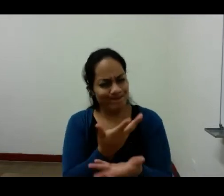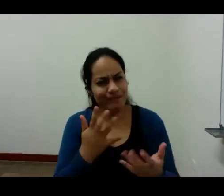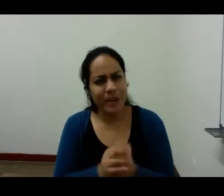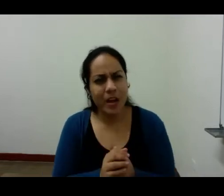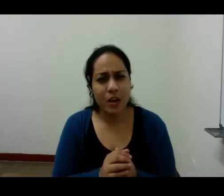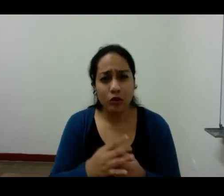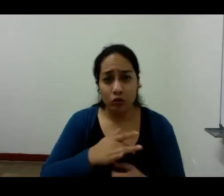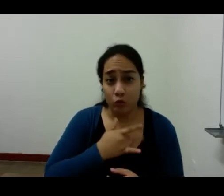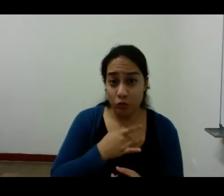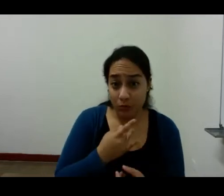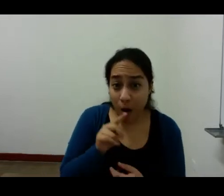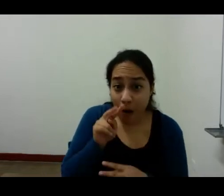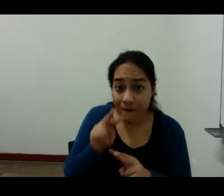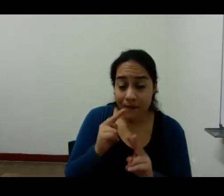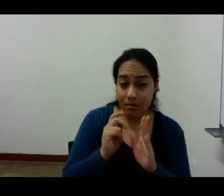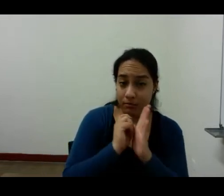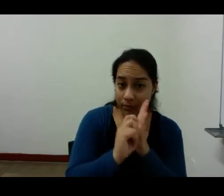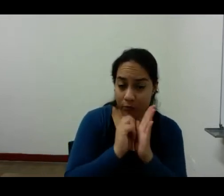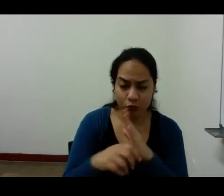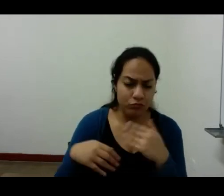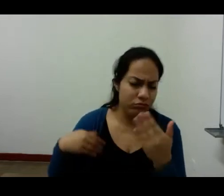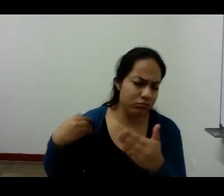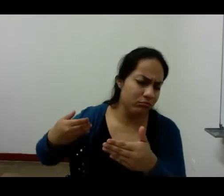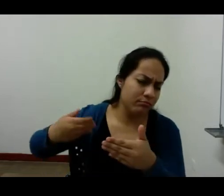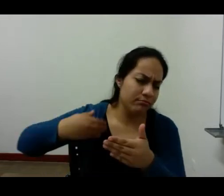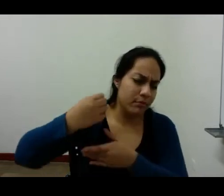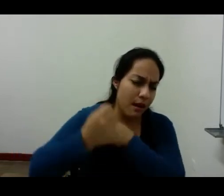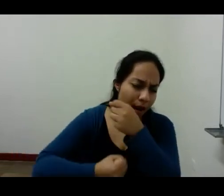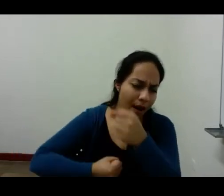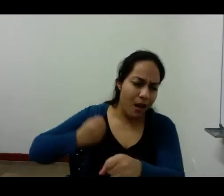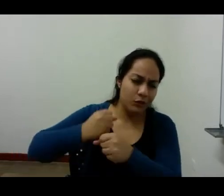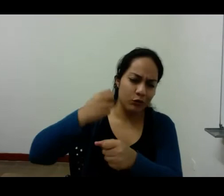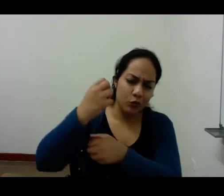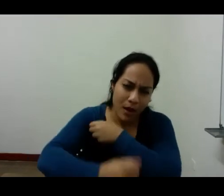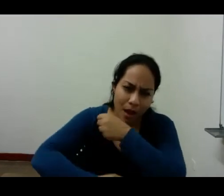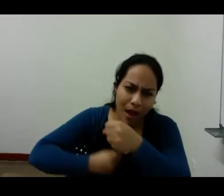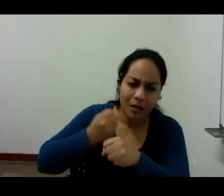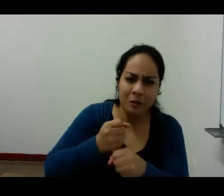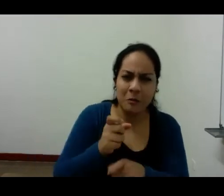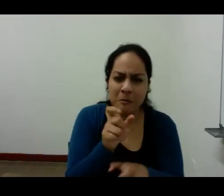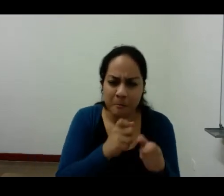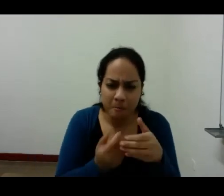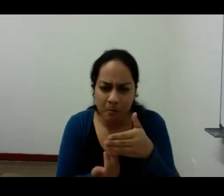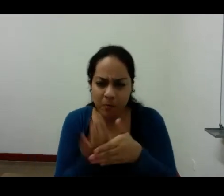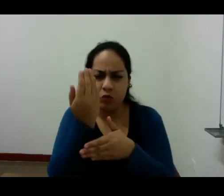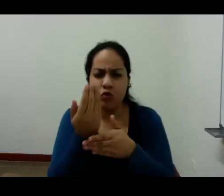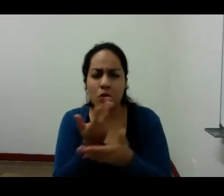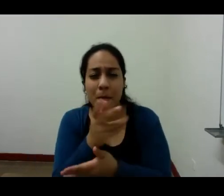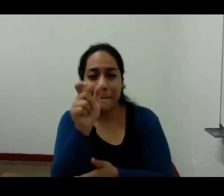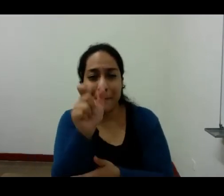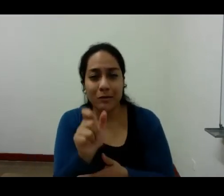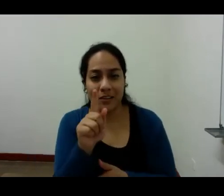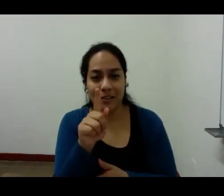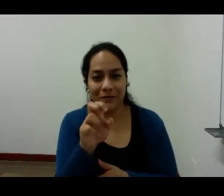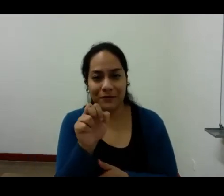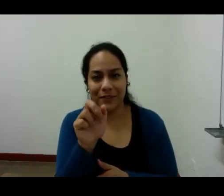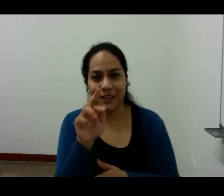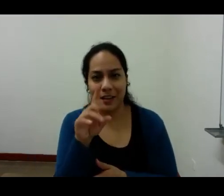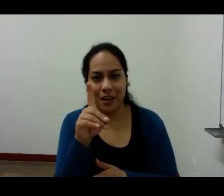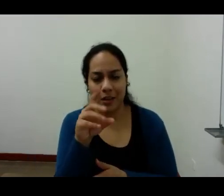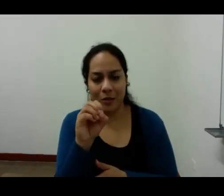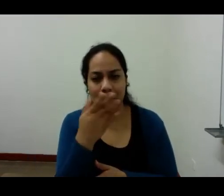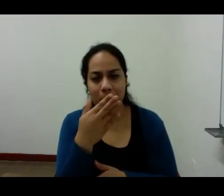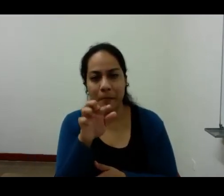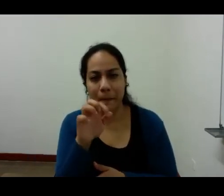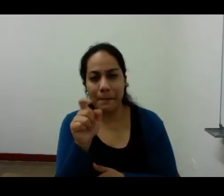es el estado embrionario del principio poético de Fernando Pessoa y que